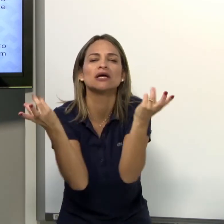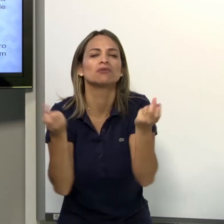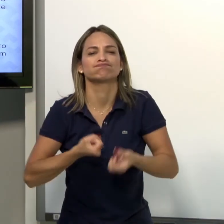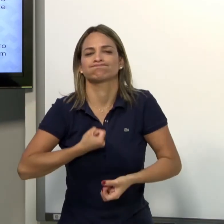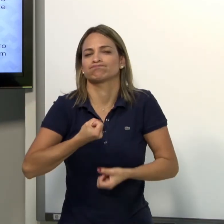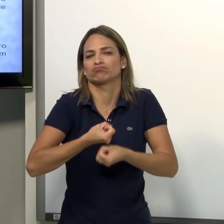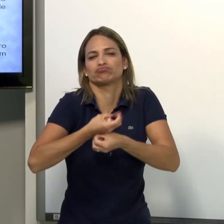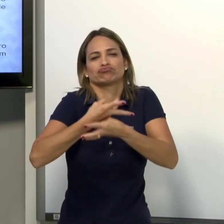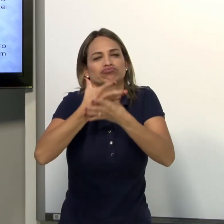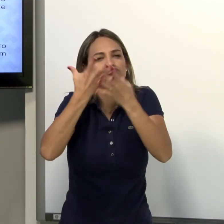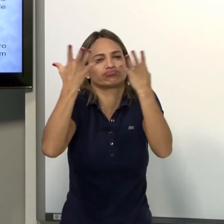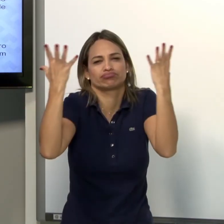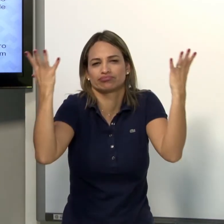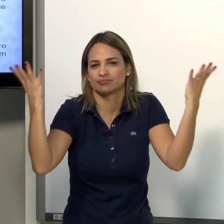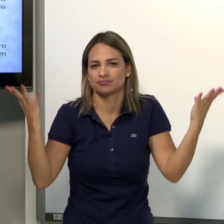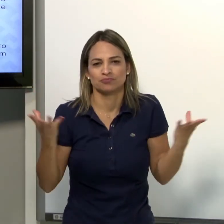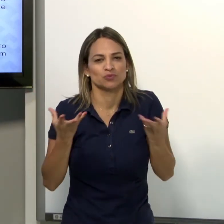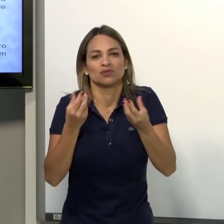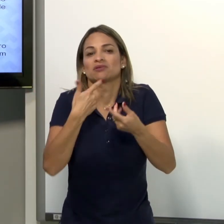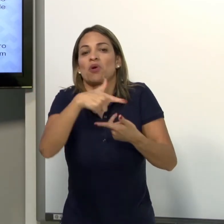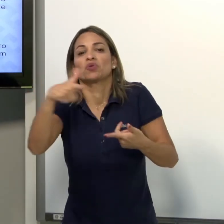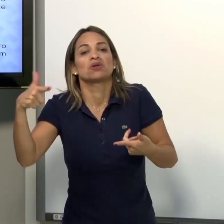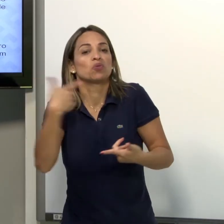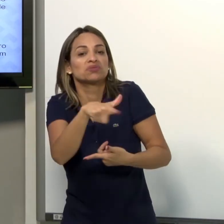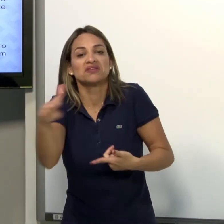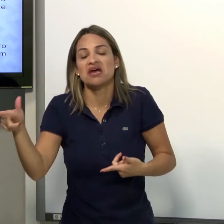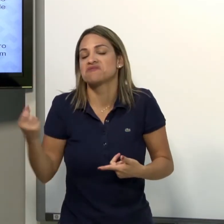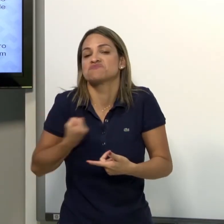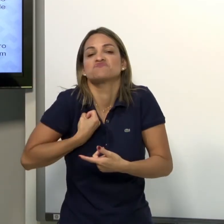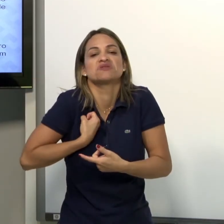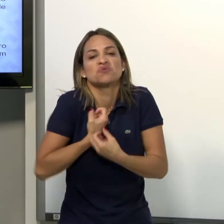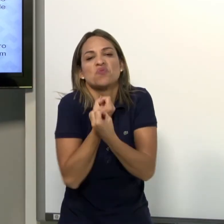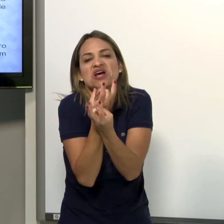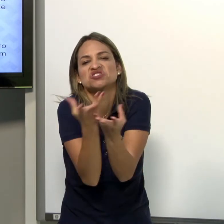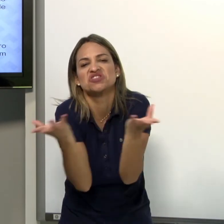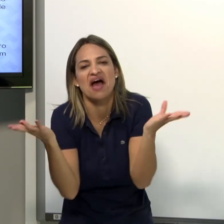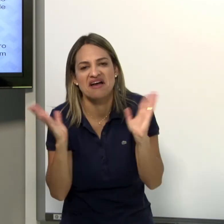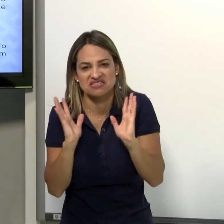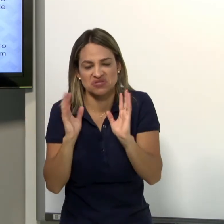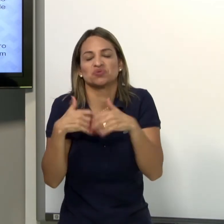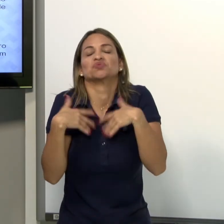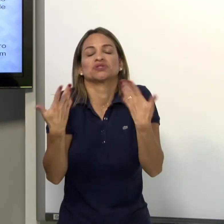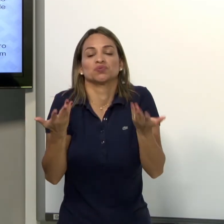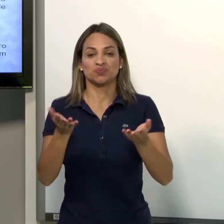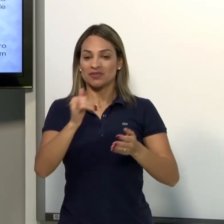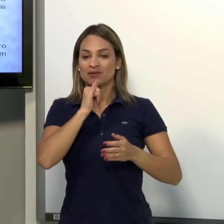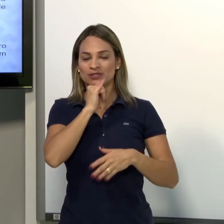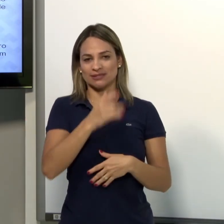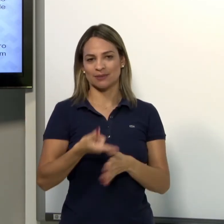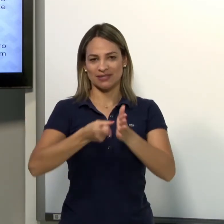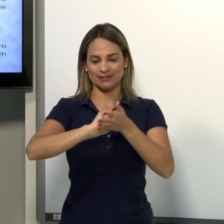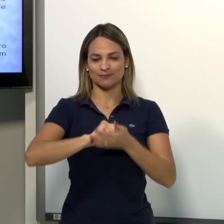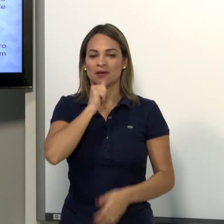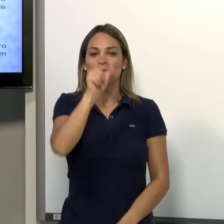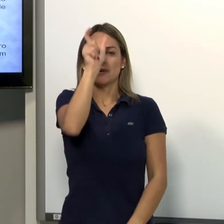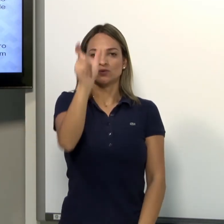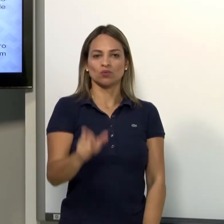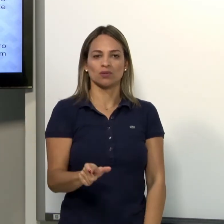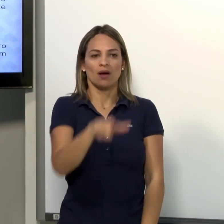Pode ser um número, uma quantidade determinada ou não determinada. Por exemplo,